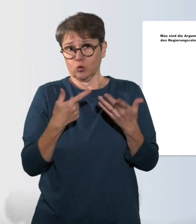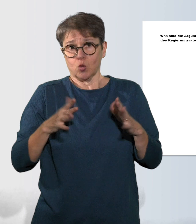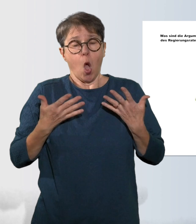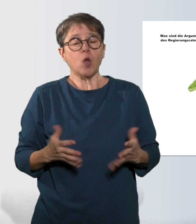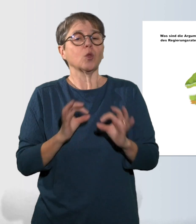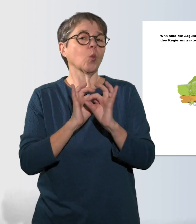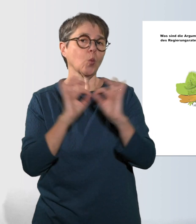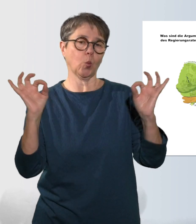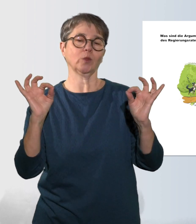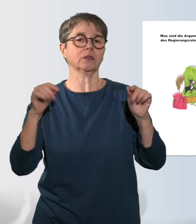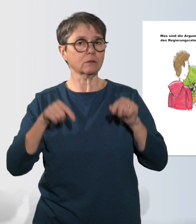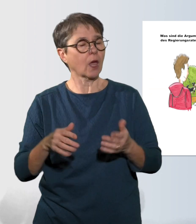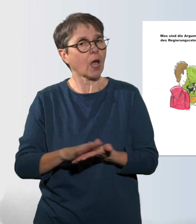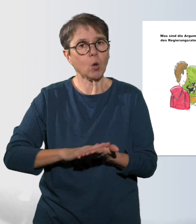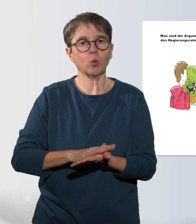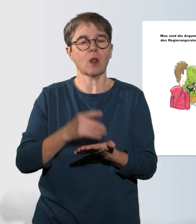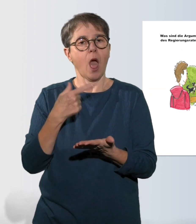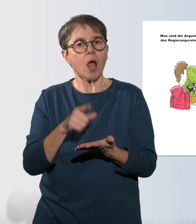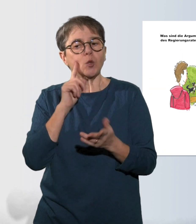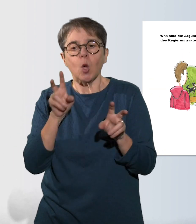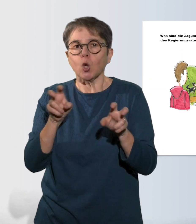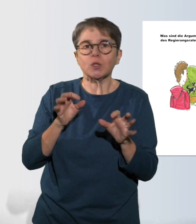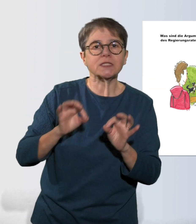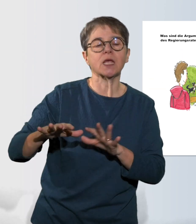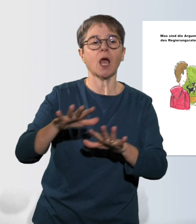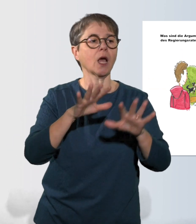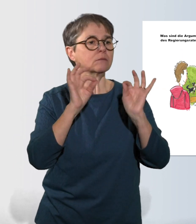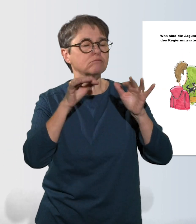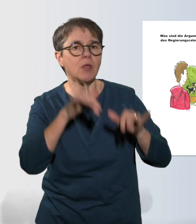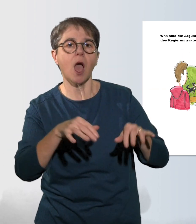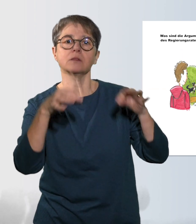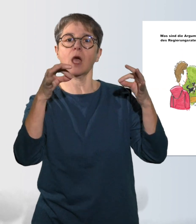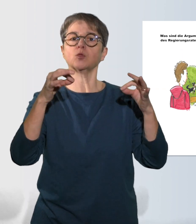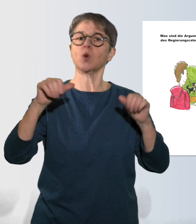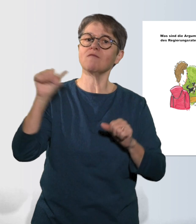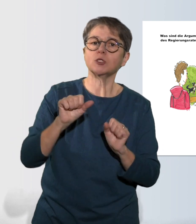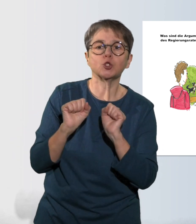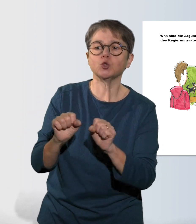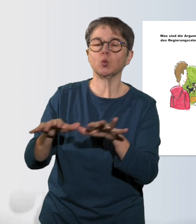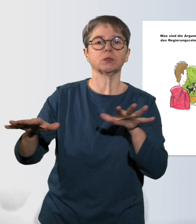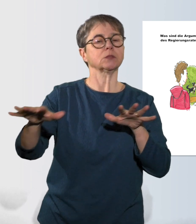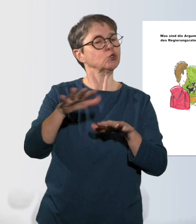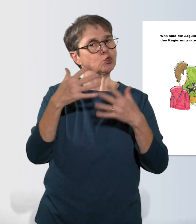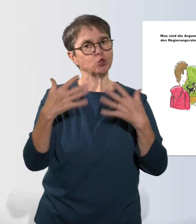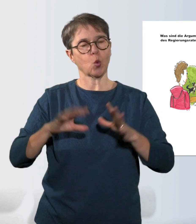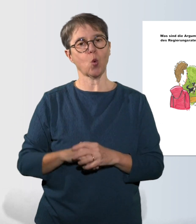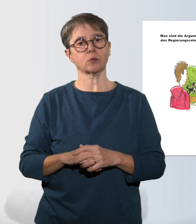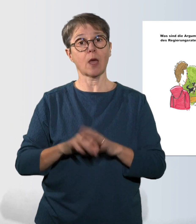Grundlage, um Rücksicht auf die Anforderungen von Natur und Gewässerschutz zu nehmen. Sowohl das Parlament wie auch die